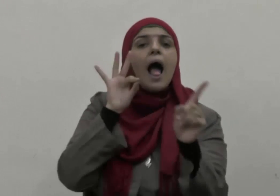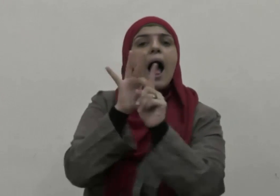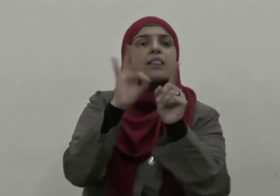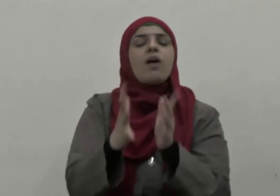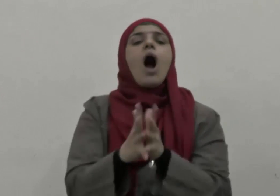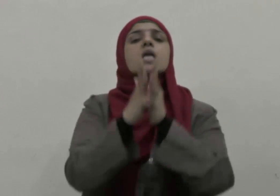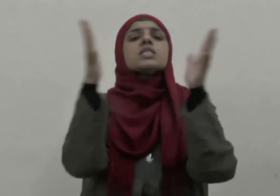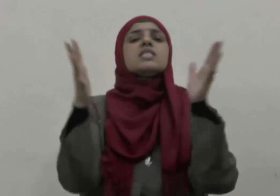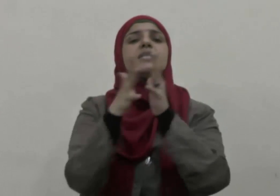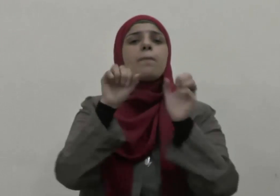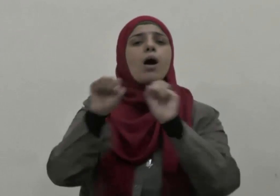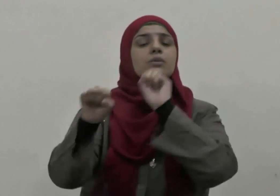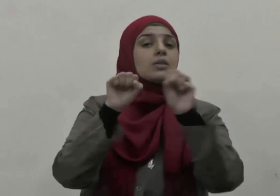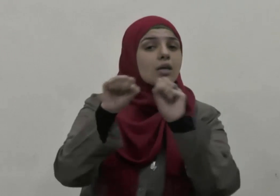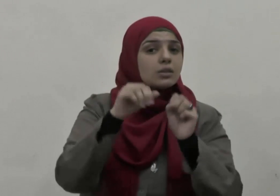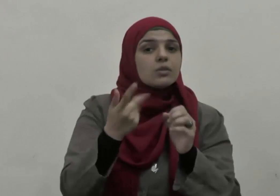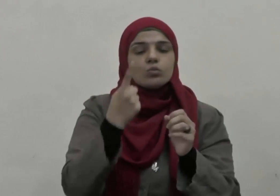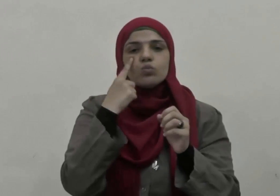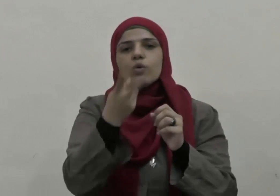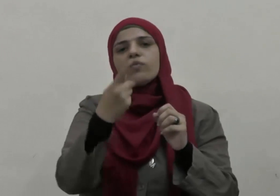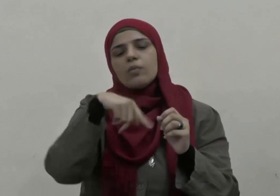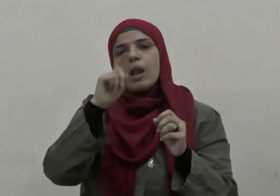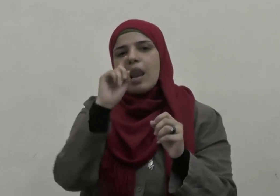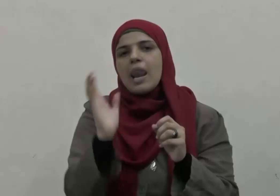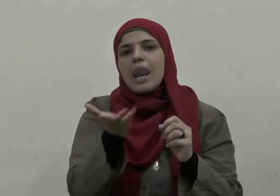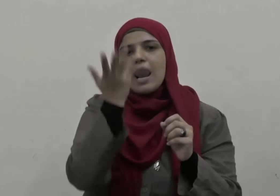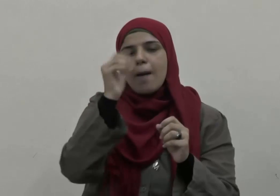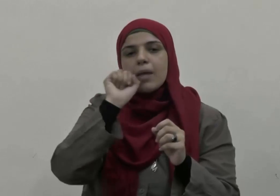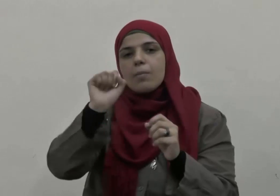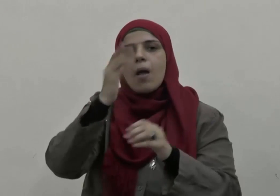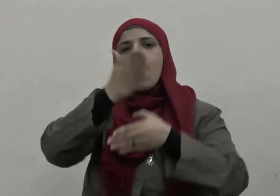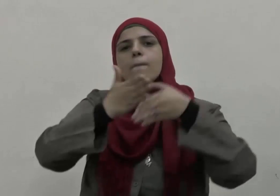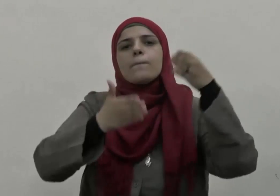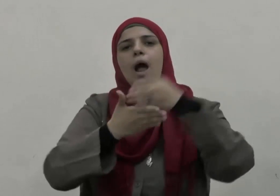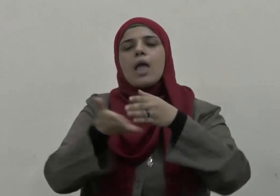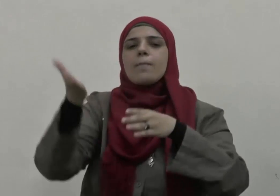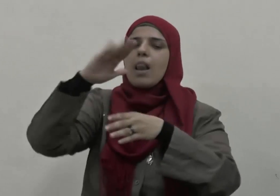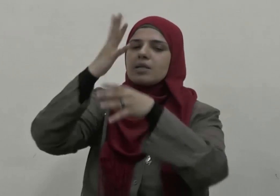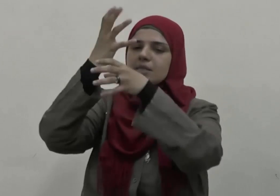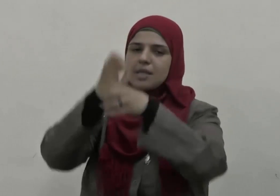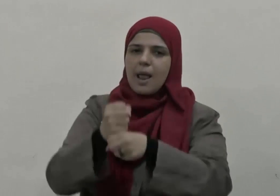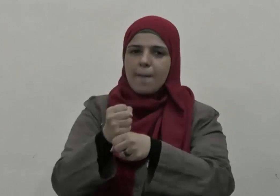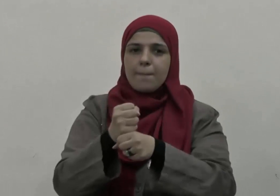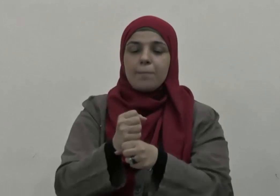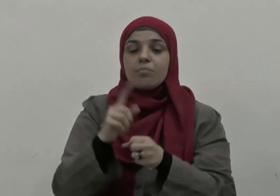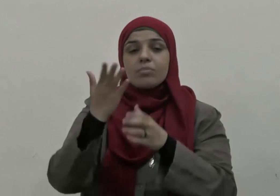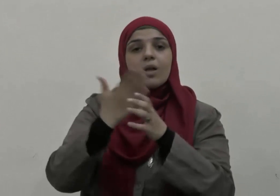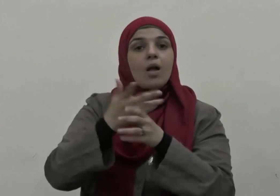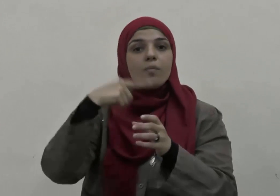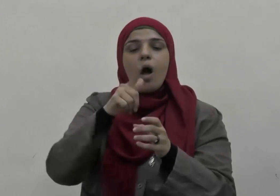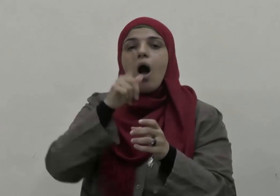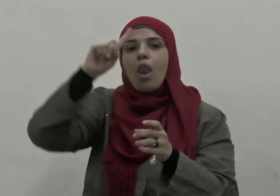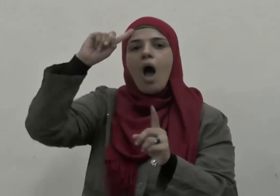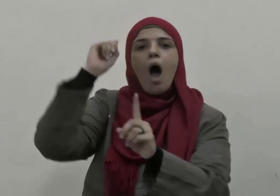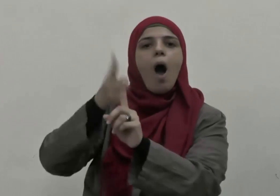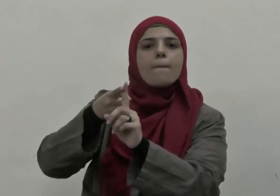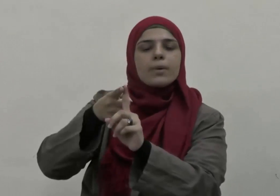الأهداف العظيمة فهذا سيدنا إبراهيم عليه السلام حين مره الله